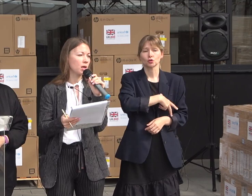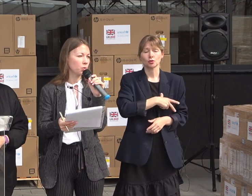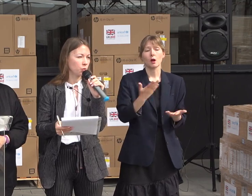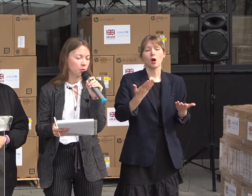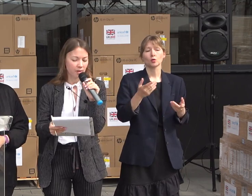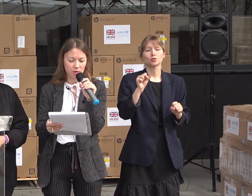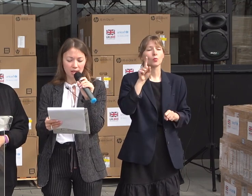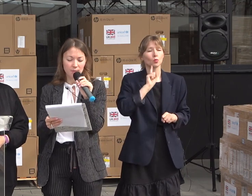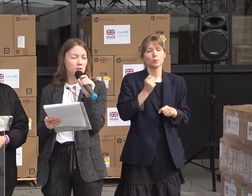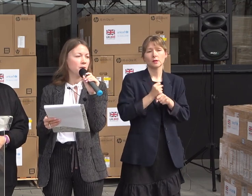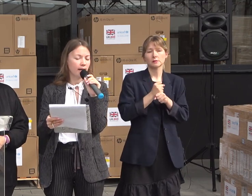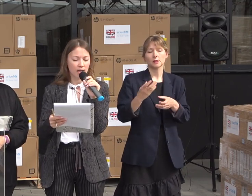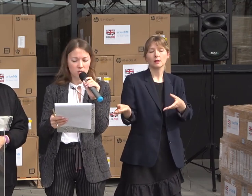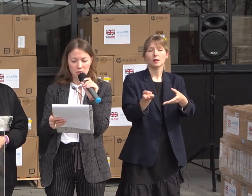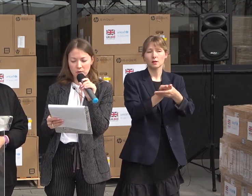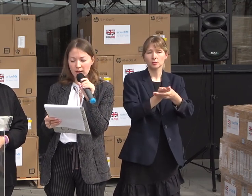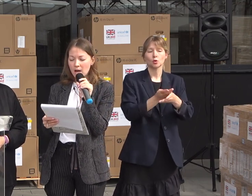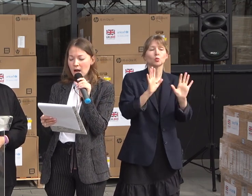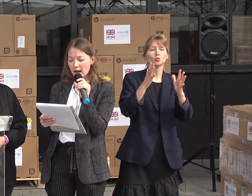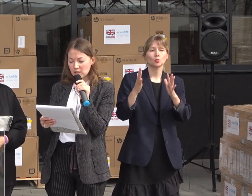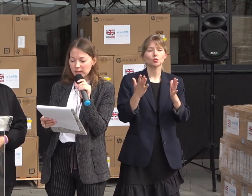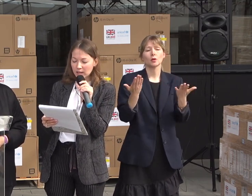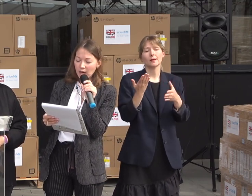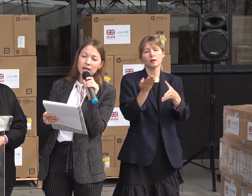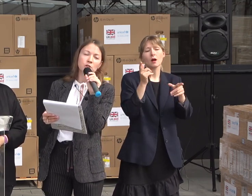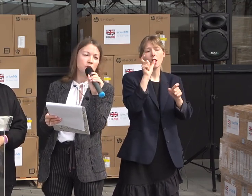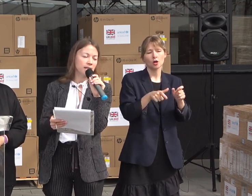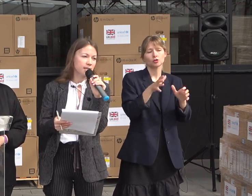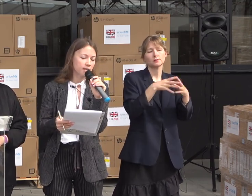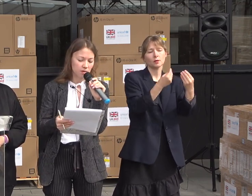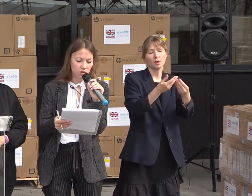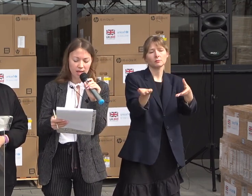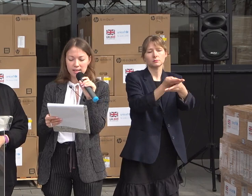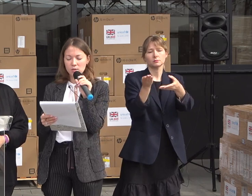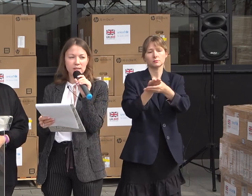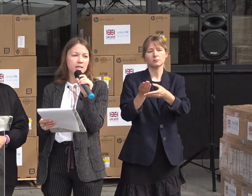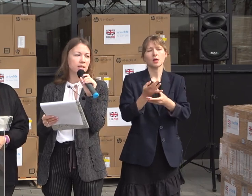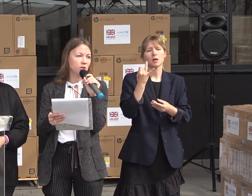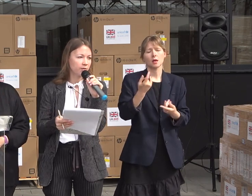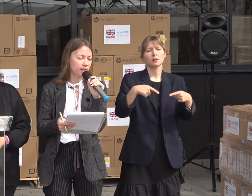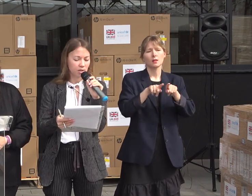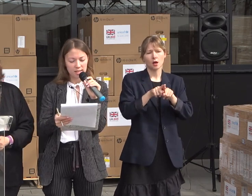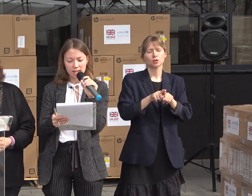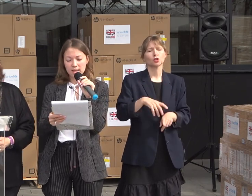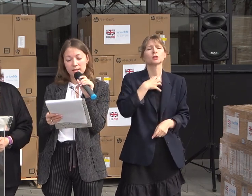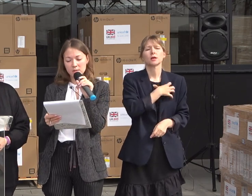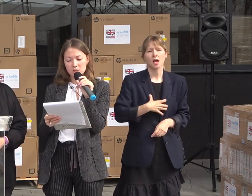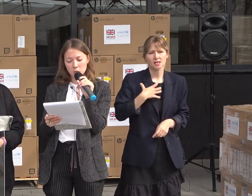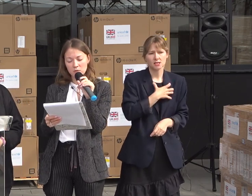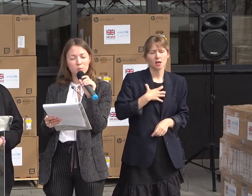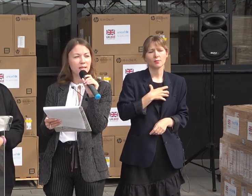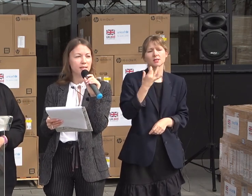dosarului beneficiar, despre gestionarea cazurilor până oară. Astfel că și asistenții sociali și șevii din aceste